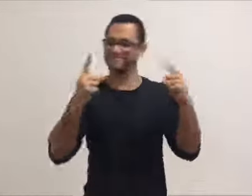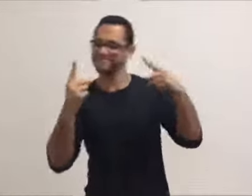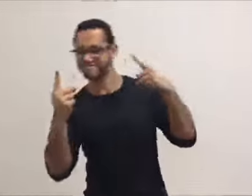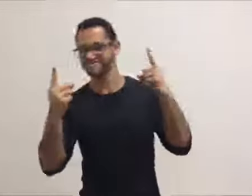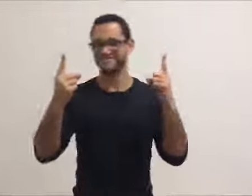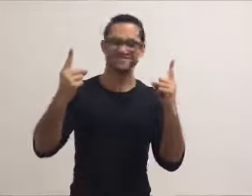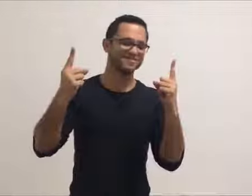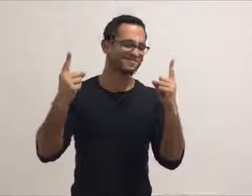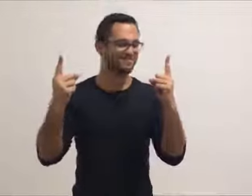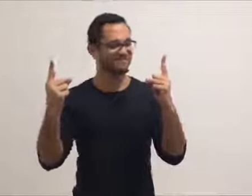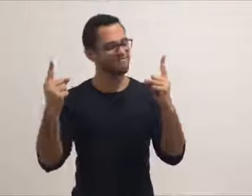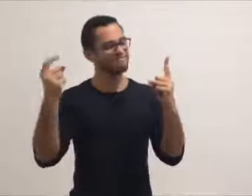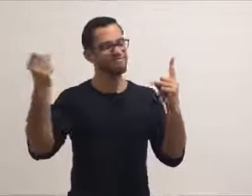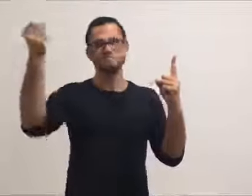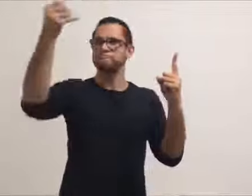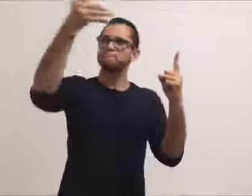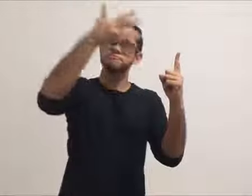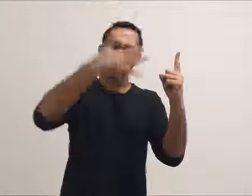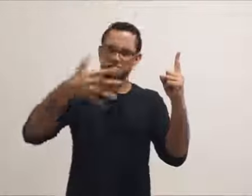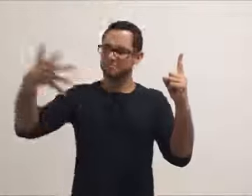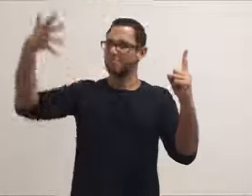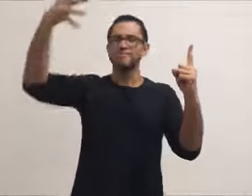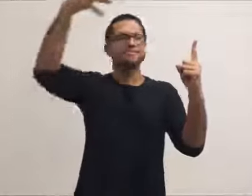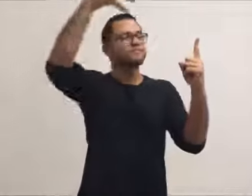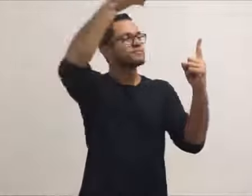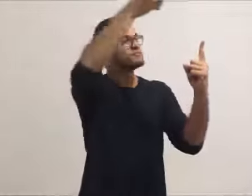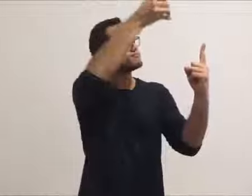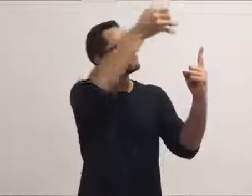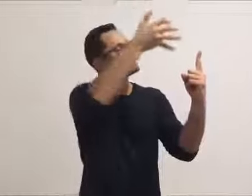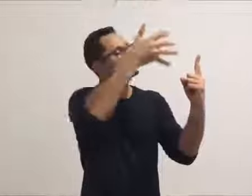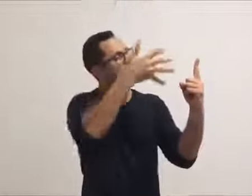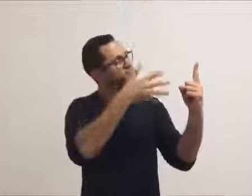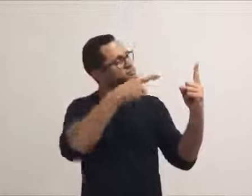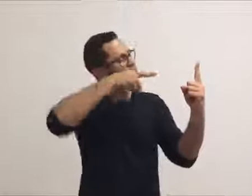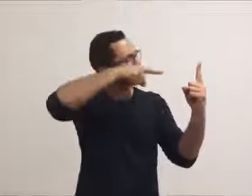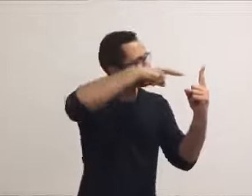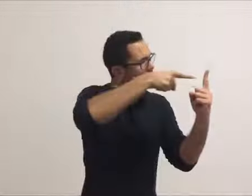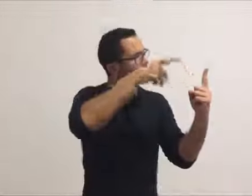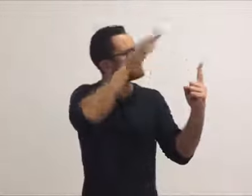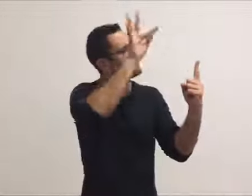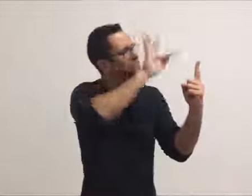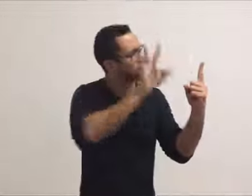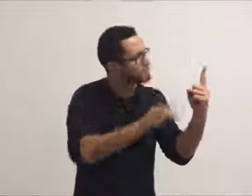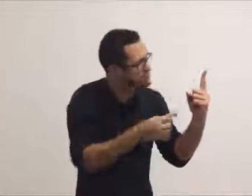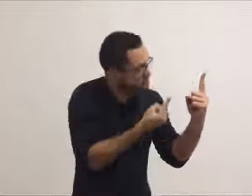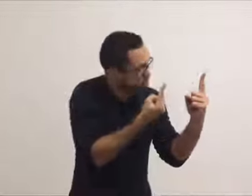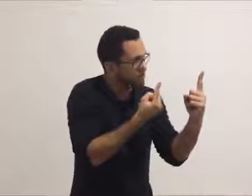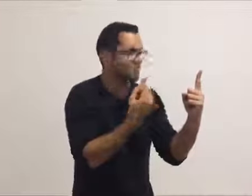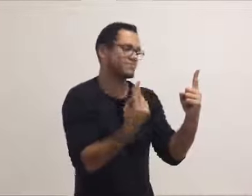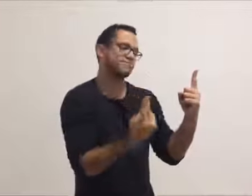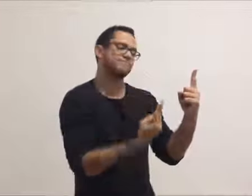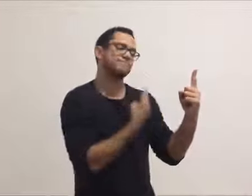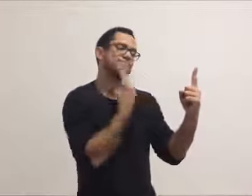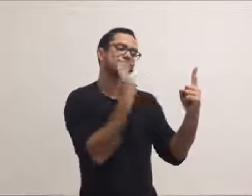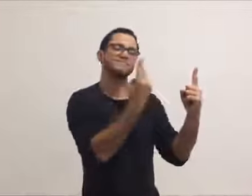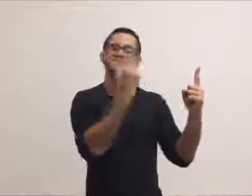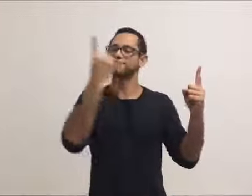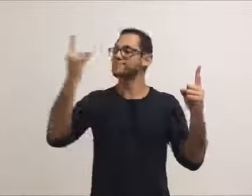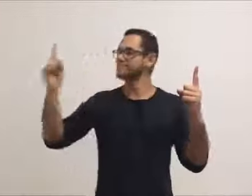优 Eu ouvi palavras, ditas com carinho De que na vida ninguém é feliz sozinho